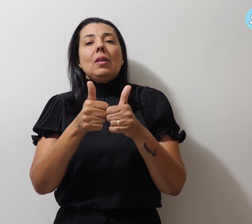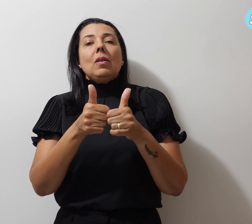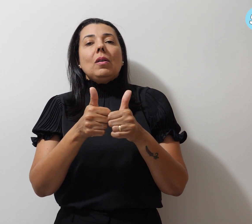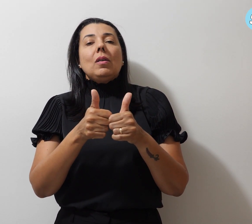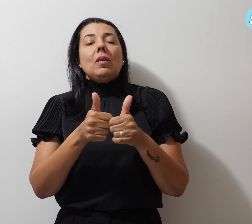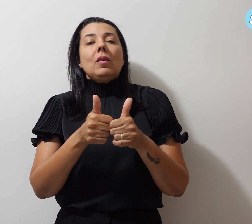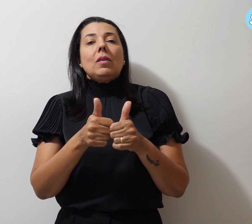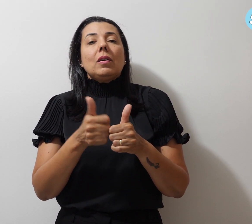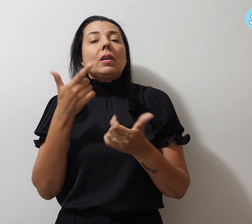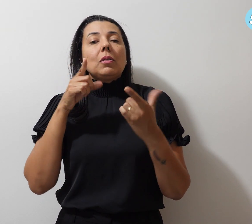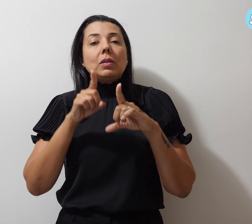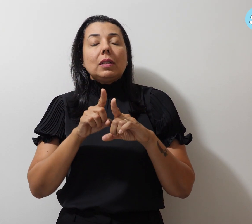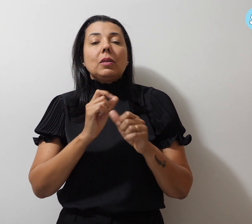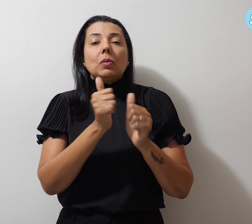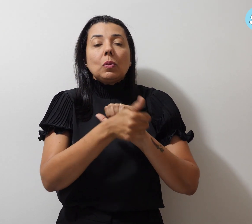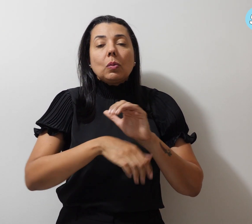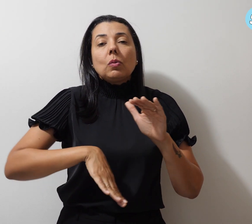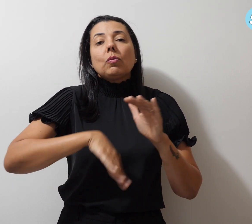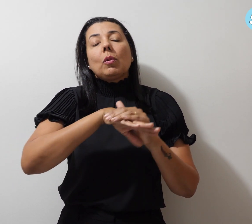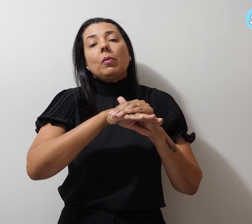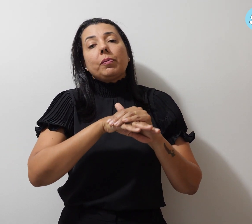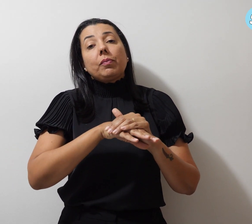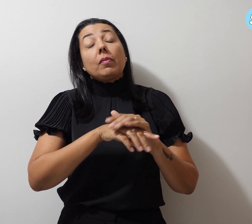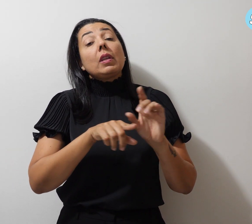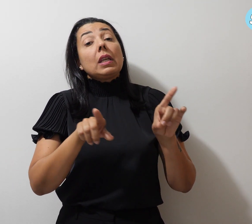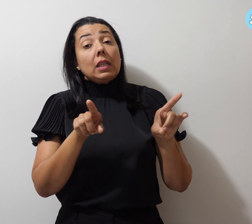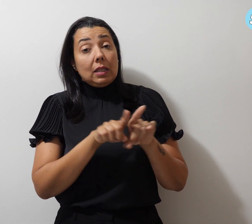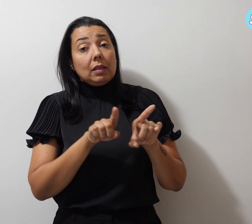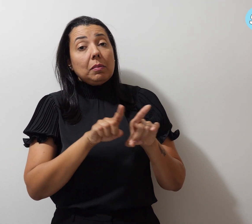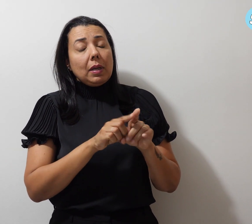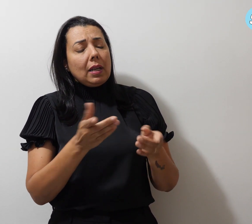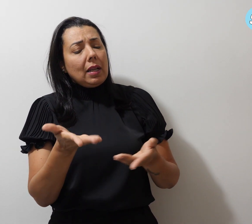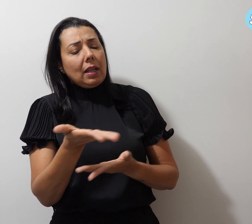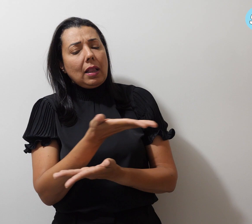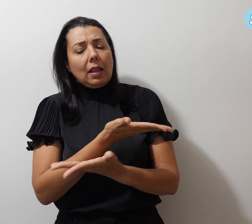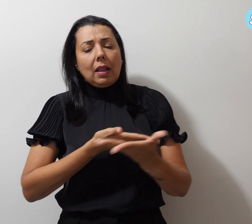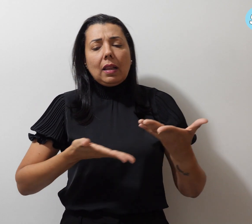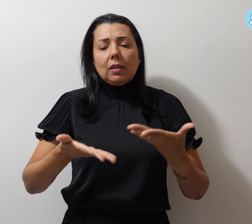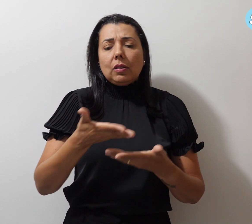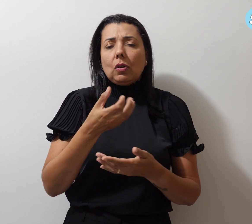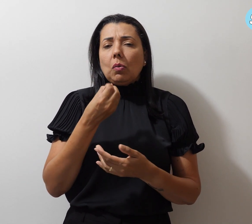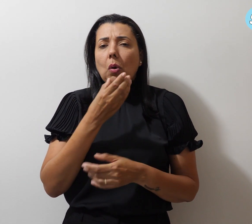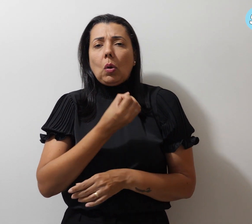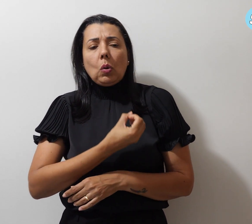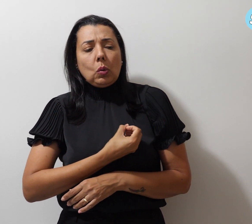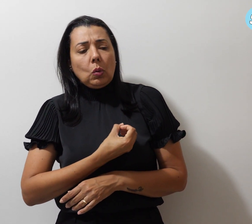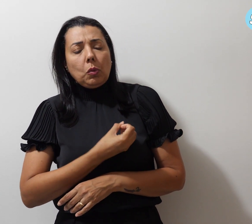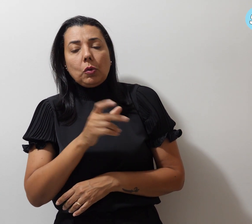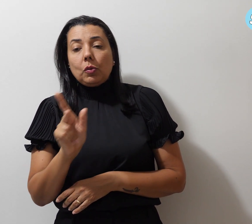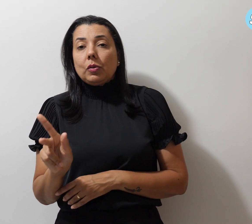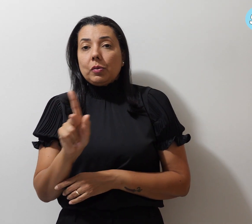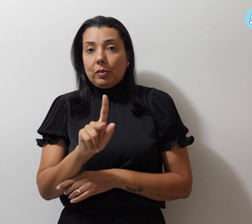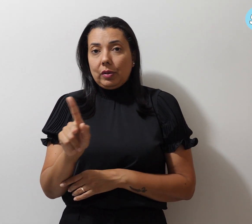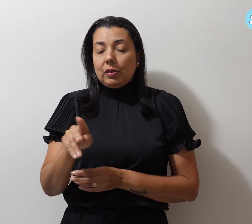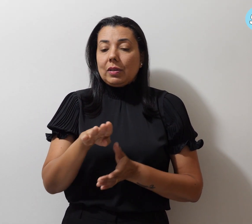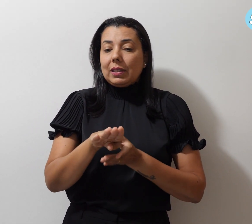da competição. O torneio envolveu um bom número de professores e orientadores